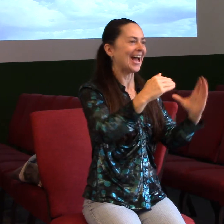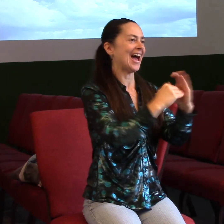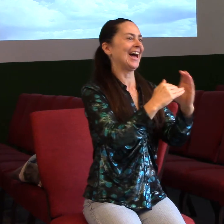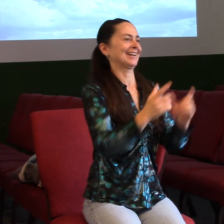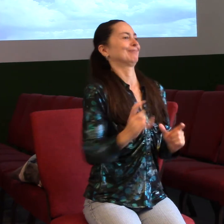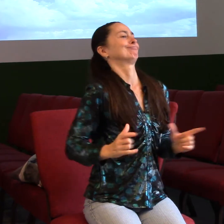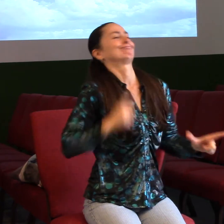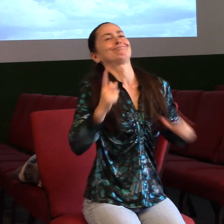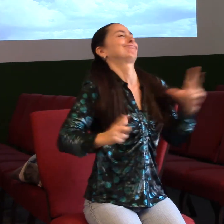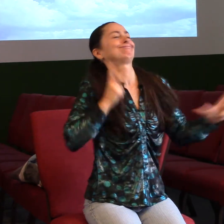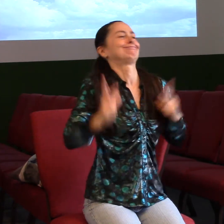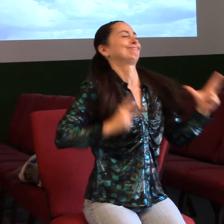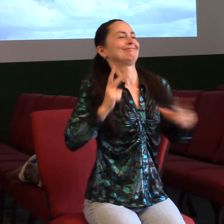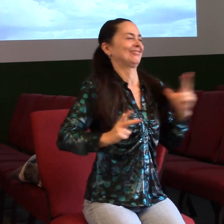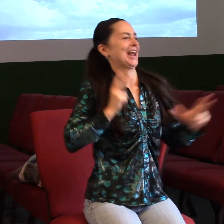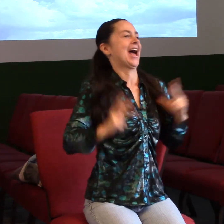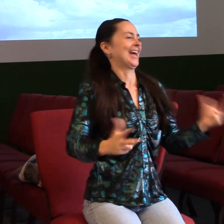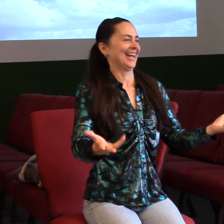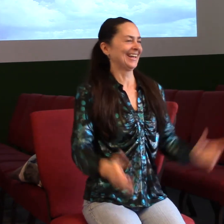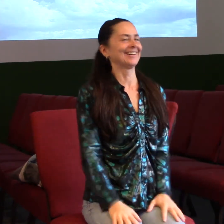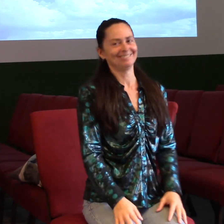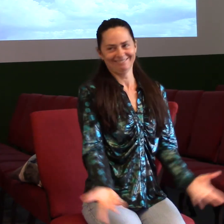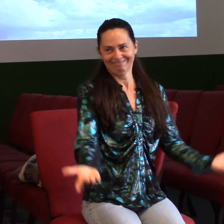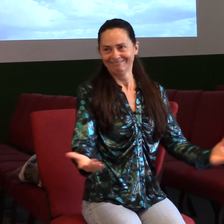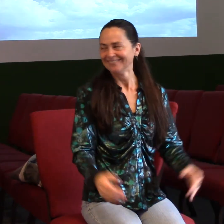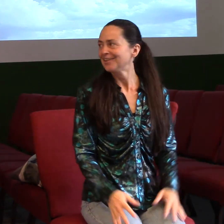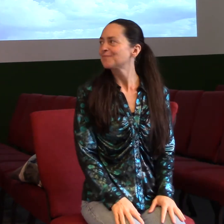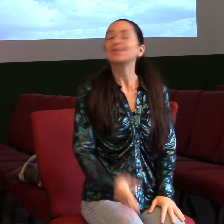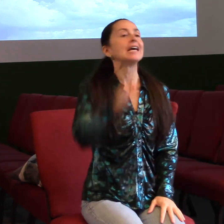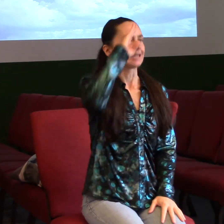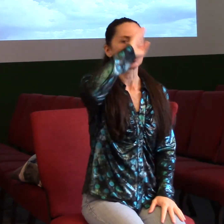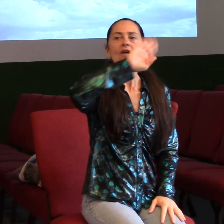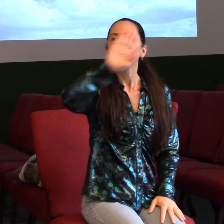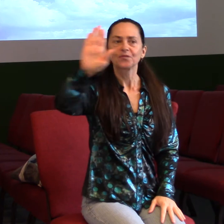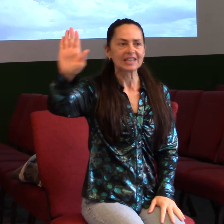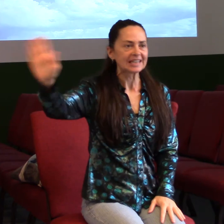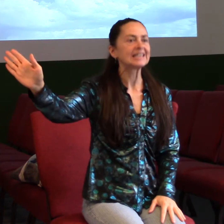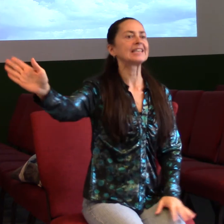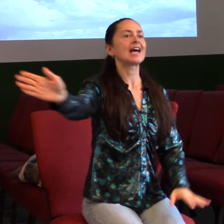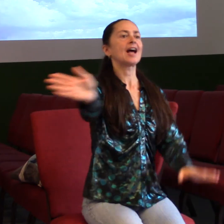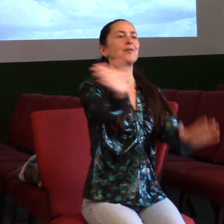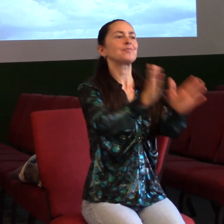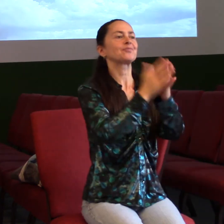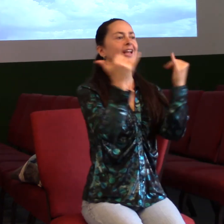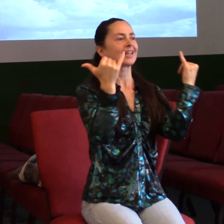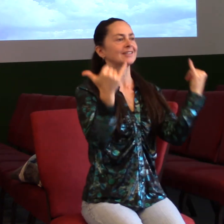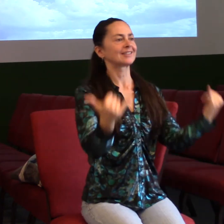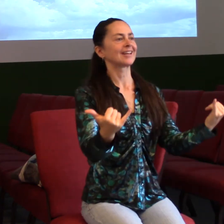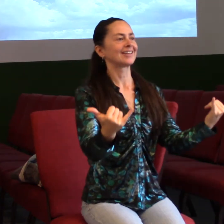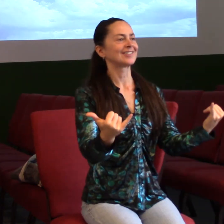Tak já se přidám k vítání, já jsem moc rád, že tady zase můžu stát před váma. A